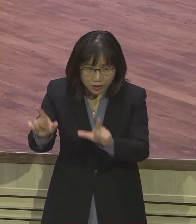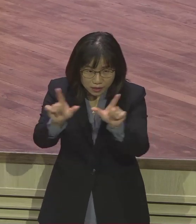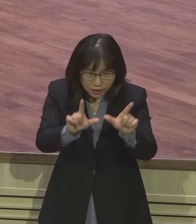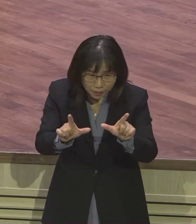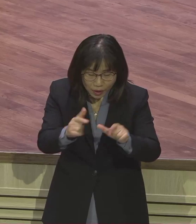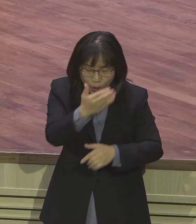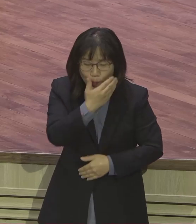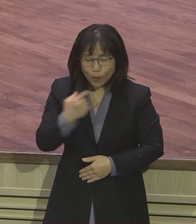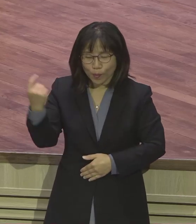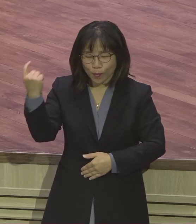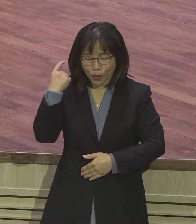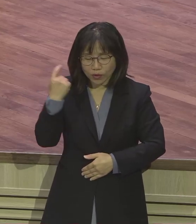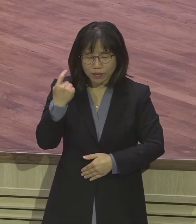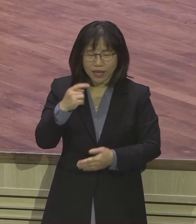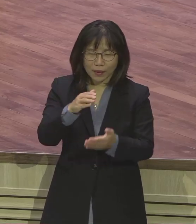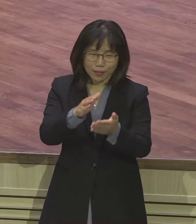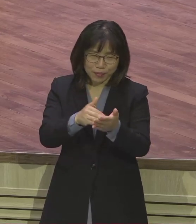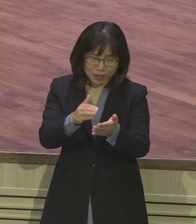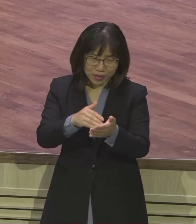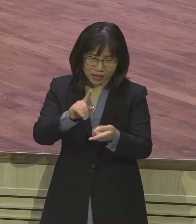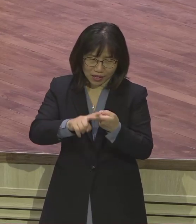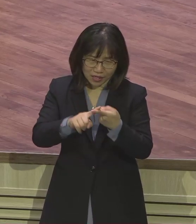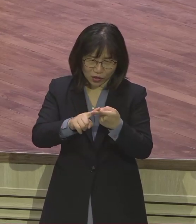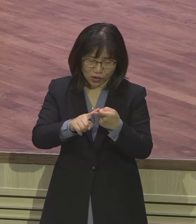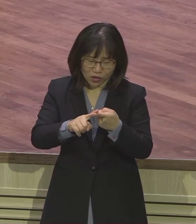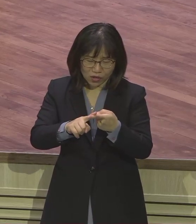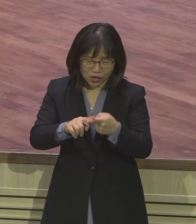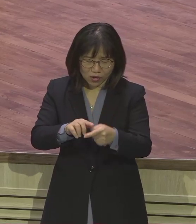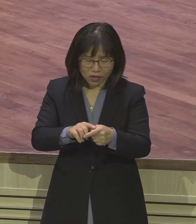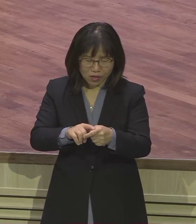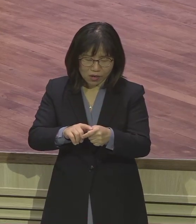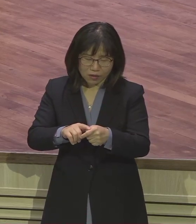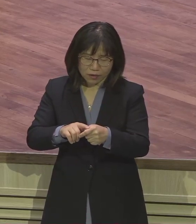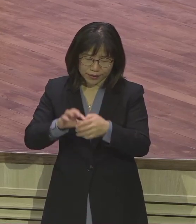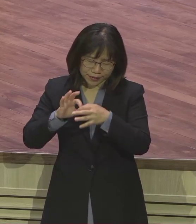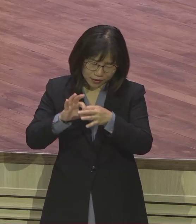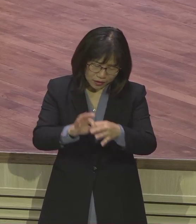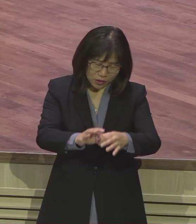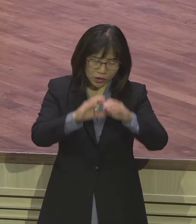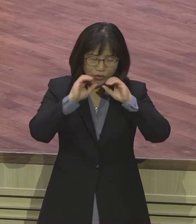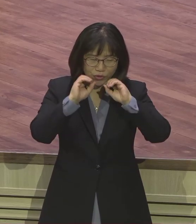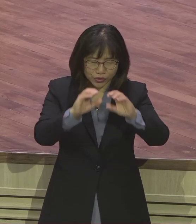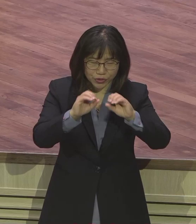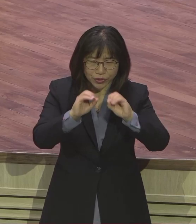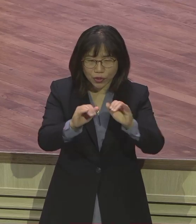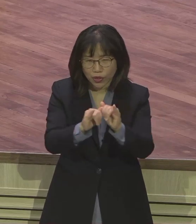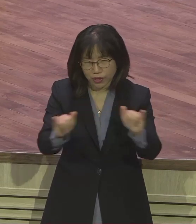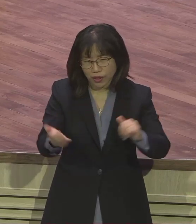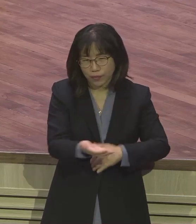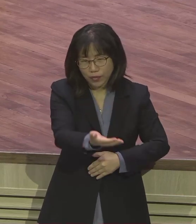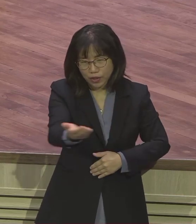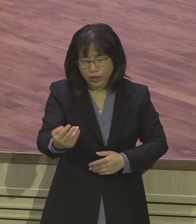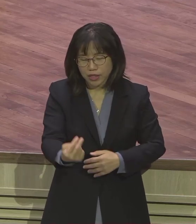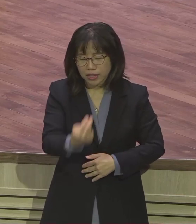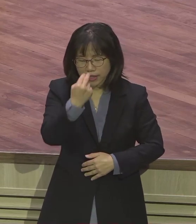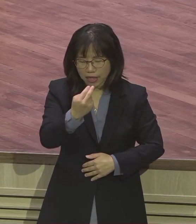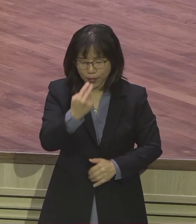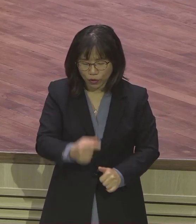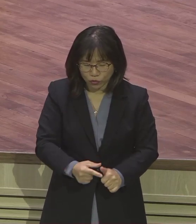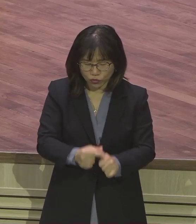그리 자연스럽게 전하는 사람. 이런 생명적 역동이 우리 삶에 일어날 때 그것이 제대로